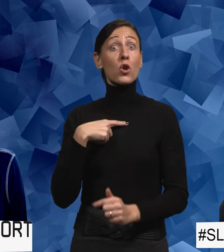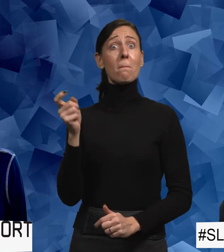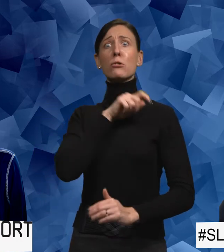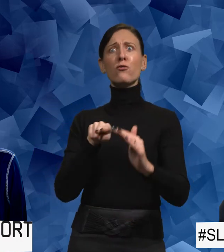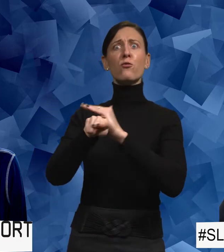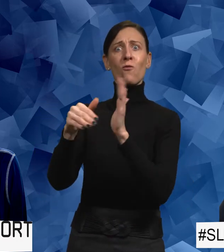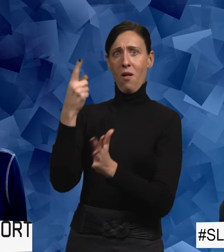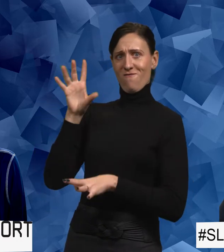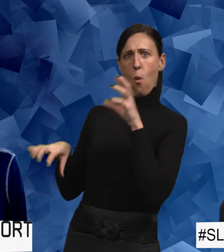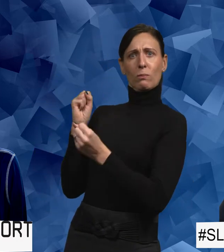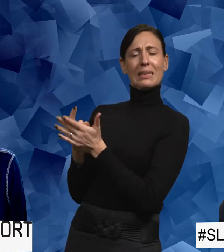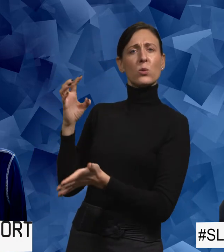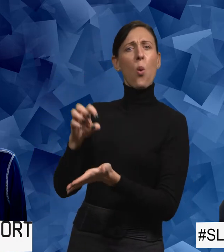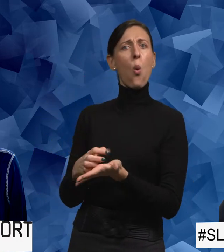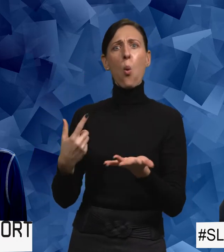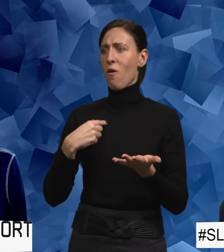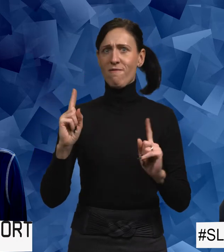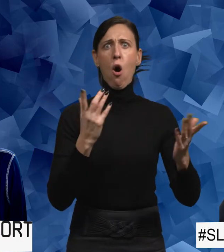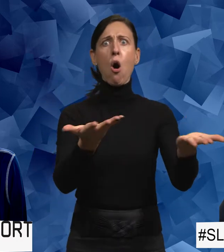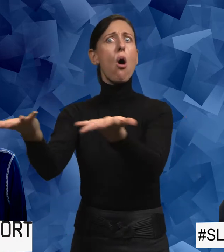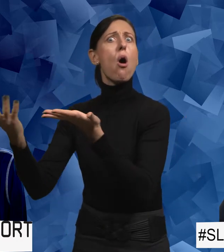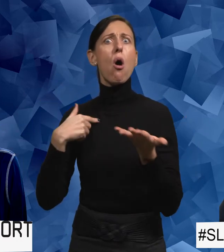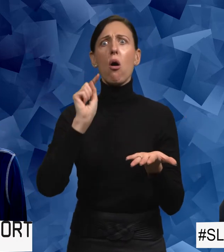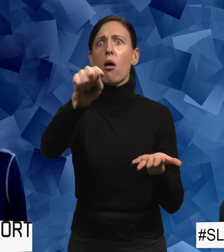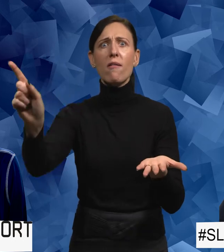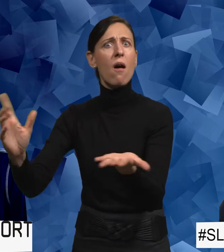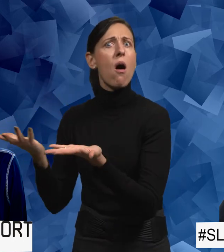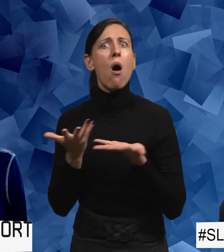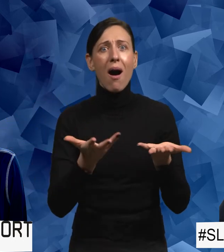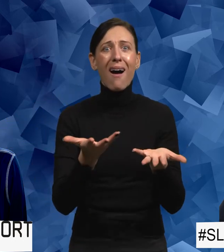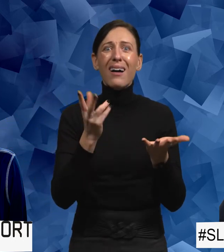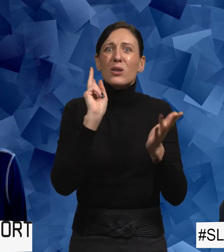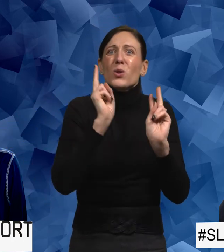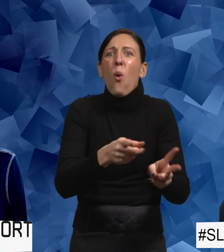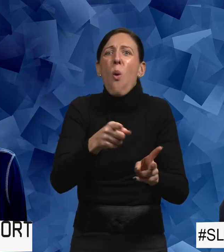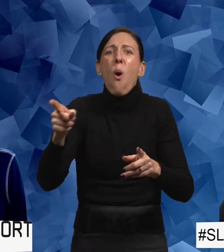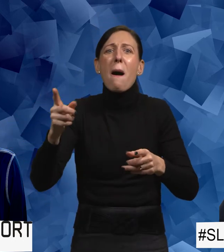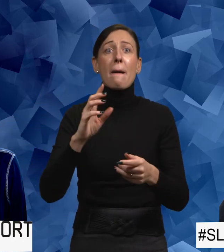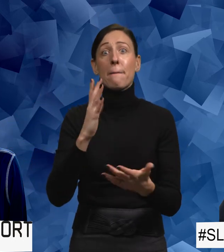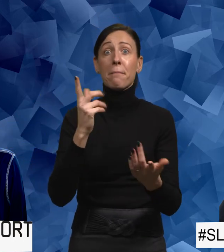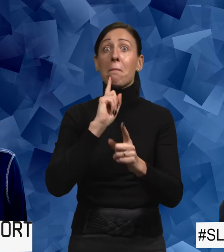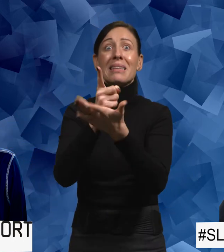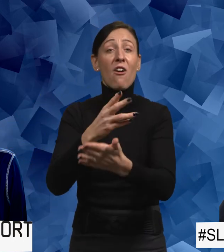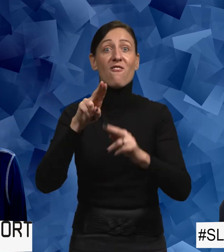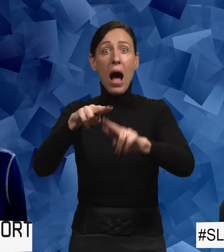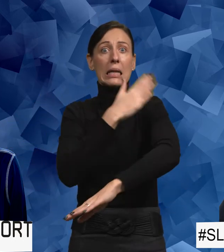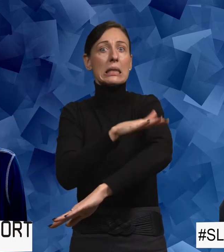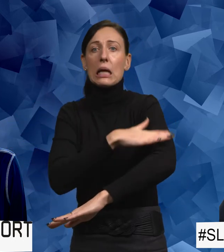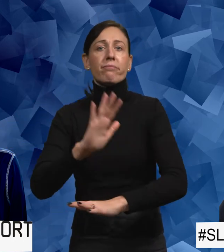i en våldsam situation. De vet inte vart de ska ta vägen. De var inte noggranna nog att beställa en färdtjänst. Så att de kommer